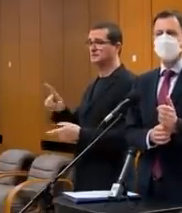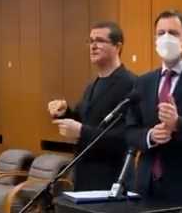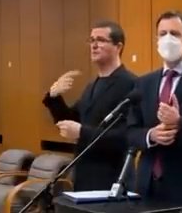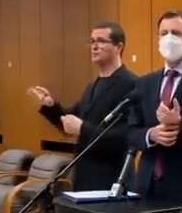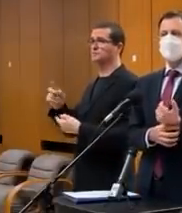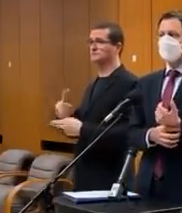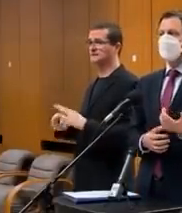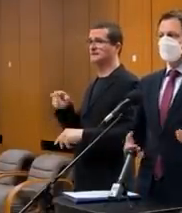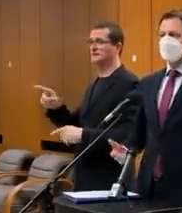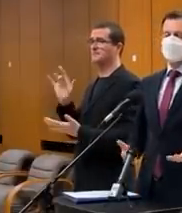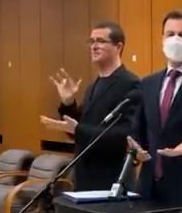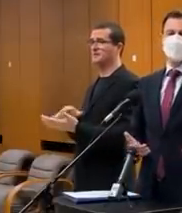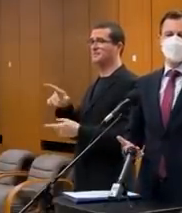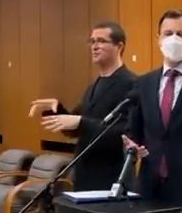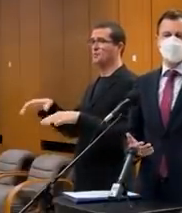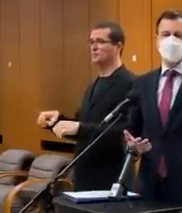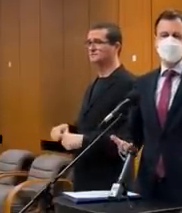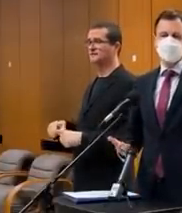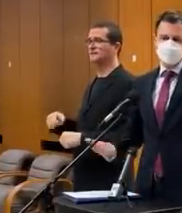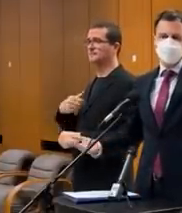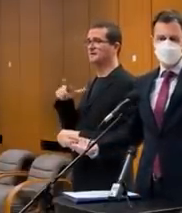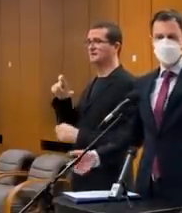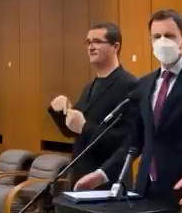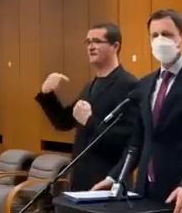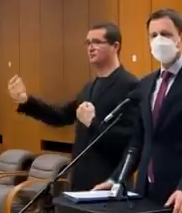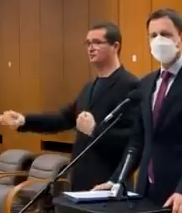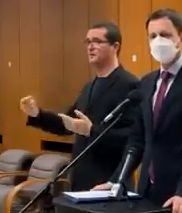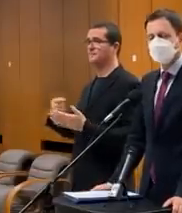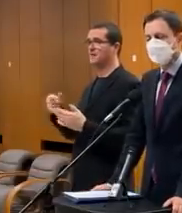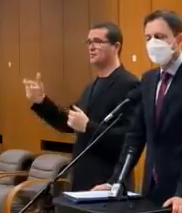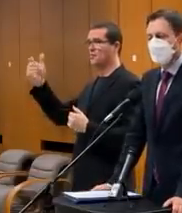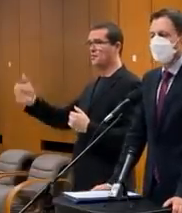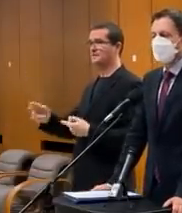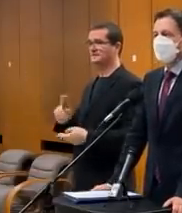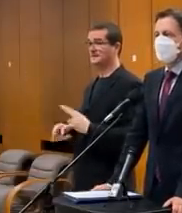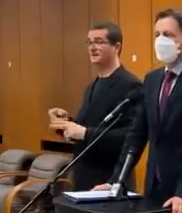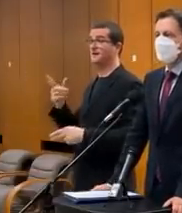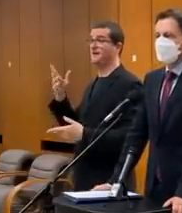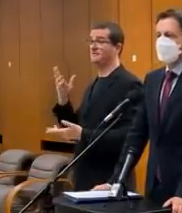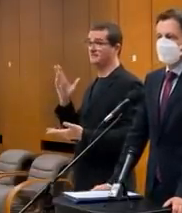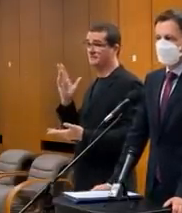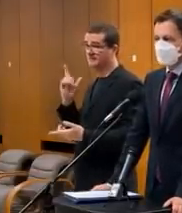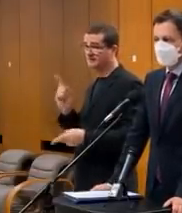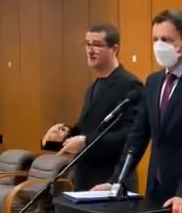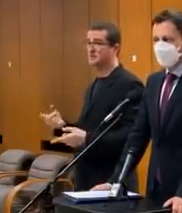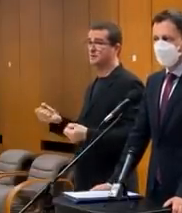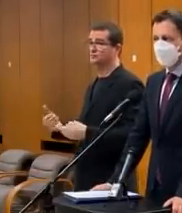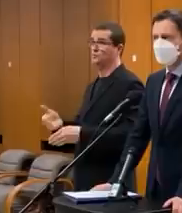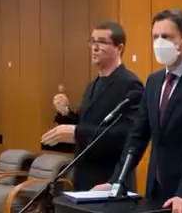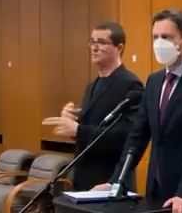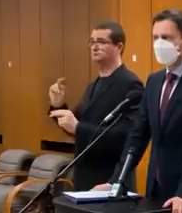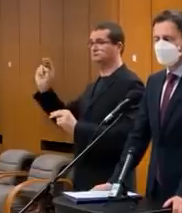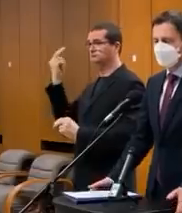budúcu stredu. Tam máme termín, pretože to uznesenie, ktoré sme prijali, je na dva týždne a teda platné do budúcej stredy. Ak bude treba prijať nejaké opatrenia skôr, samozrejme